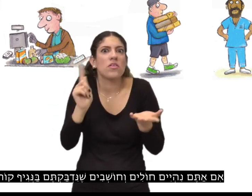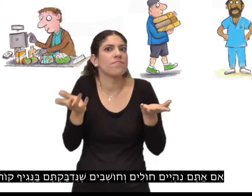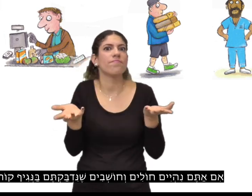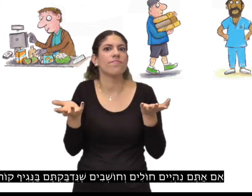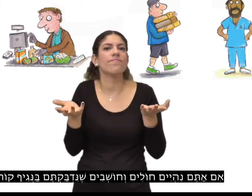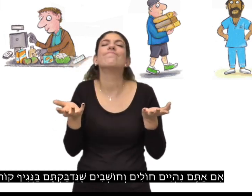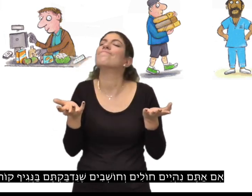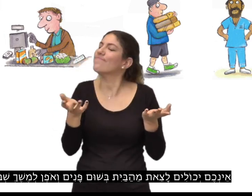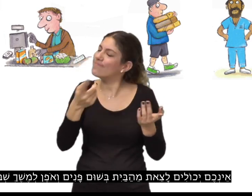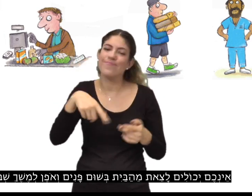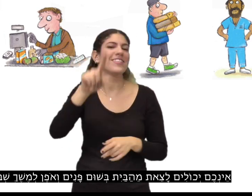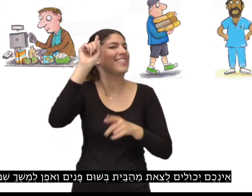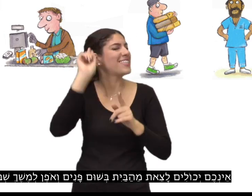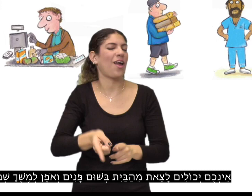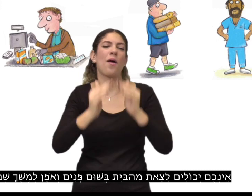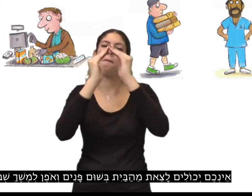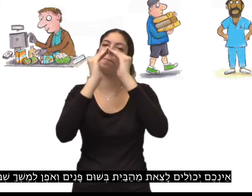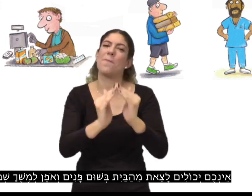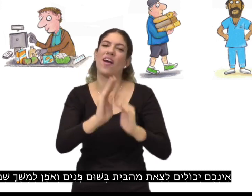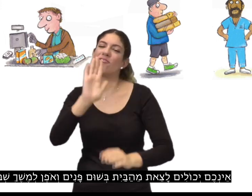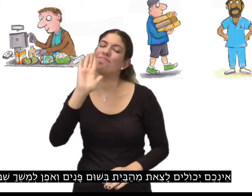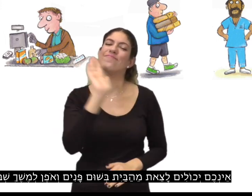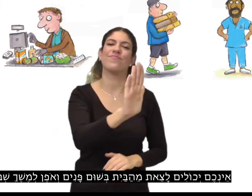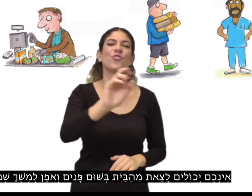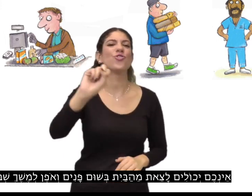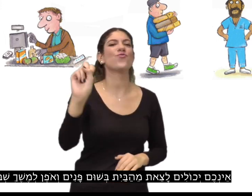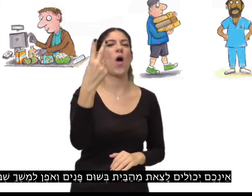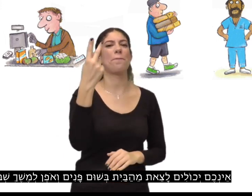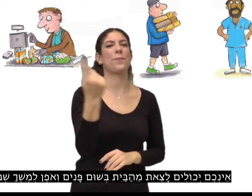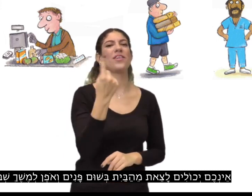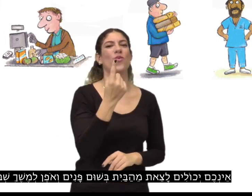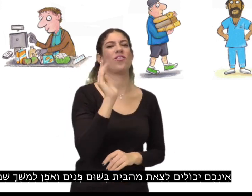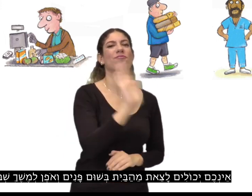אינכם יכולים לצאת מהבית בשום פנים ואופן למשך שבועיים.